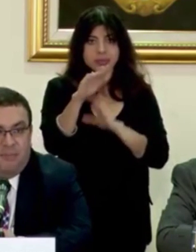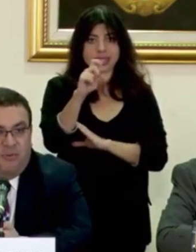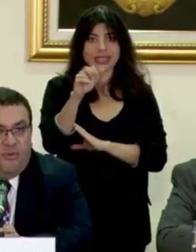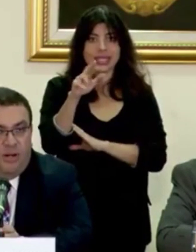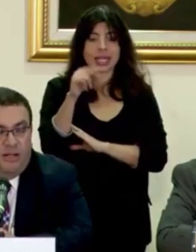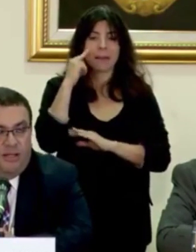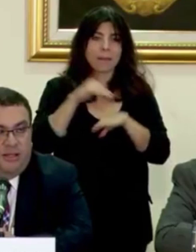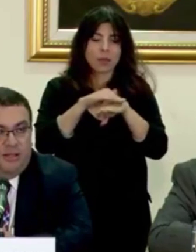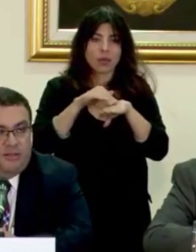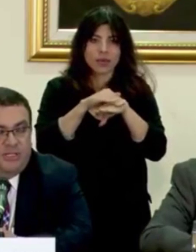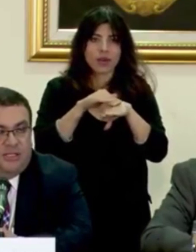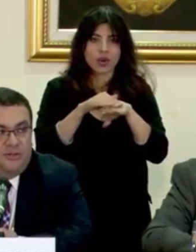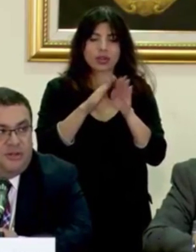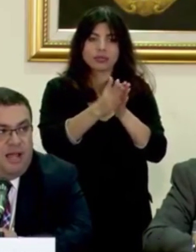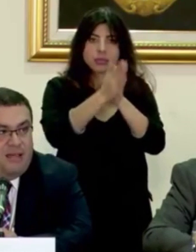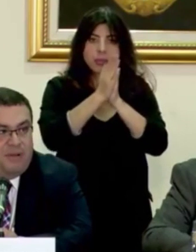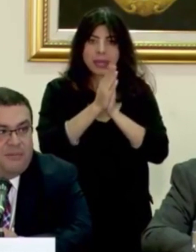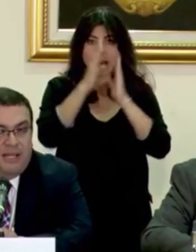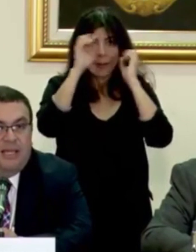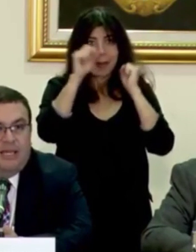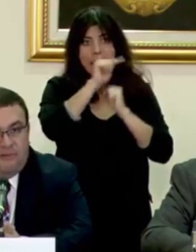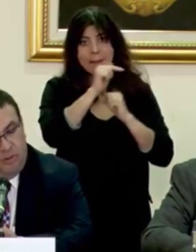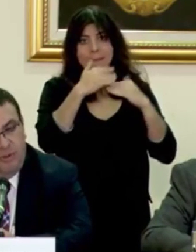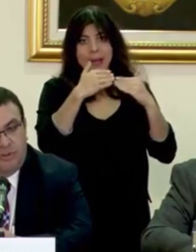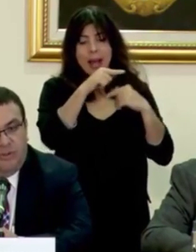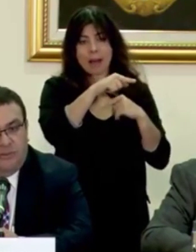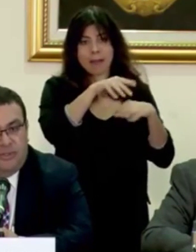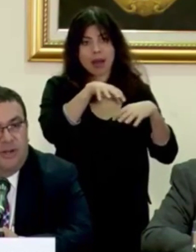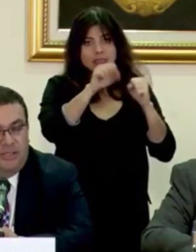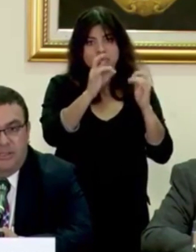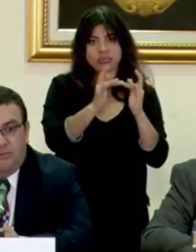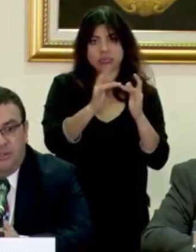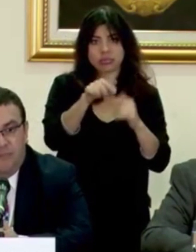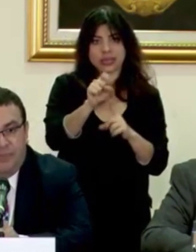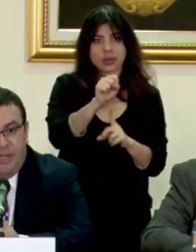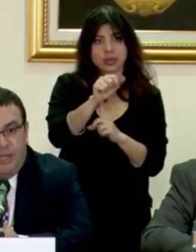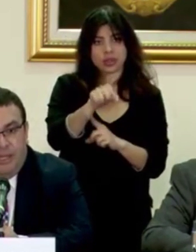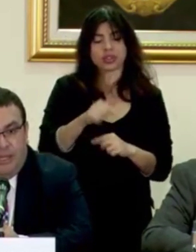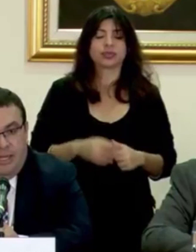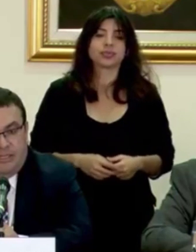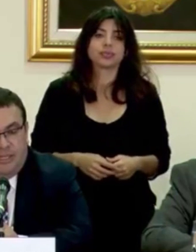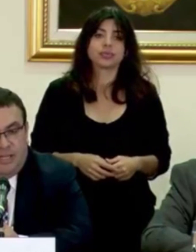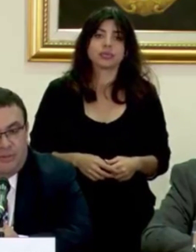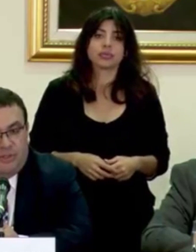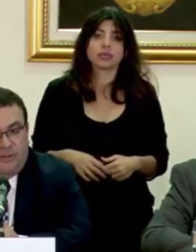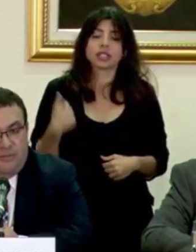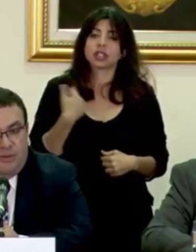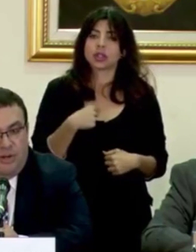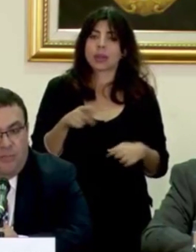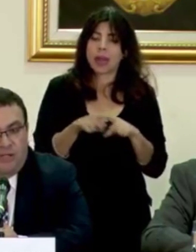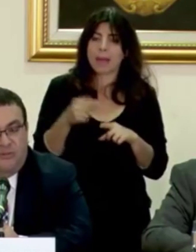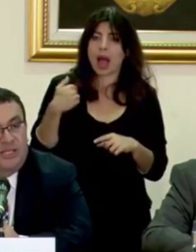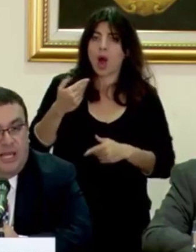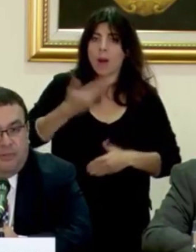pedirles que por favor soliciten a nuestra embajada en Panamá que retomen los contactos a raíz de esta situación. Estamos contando